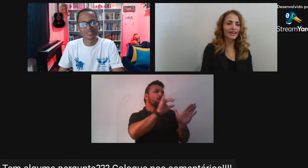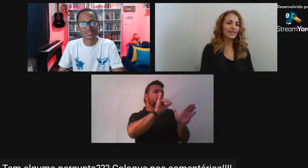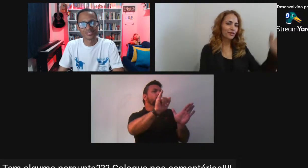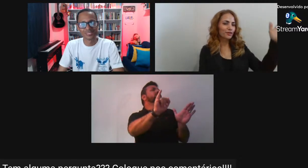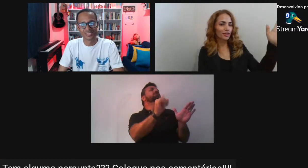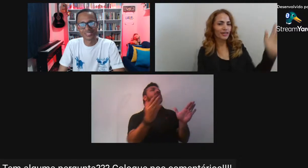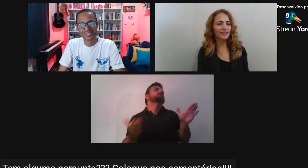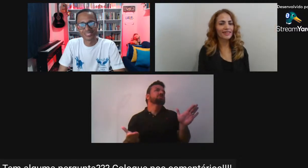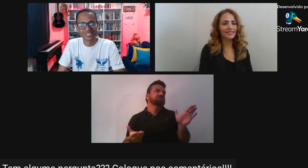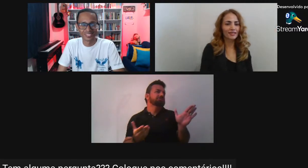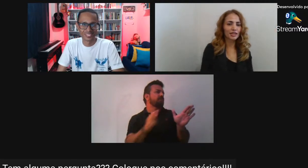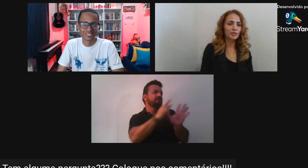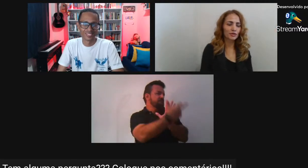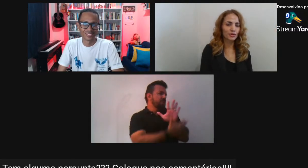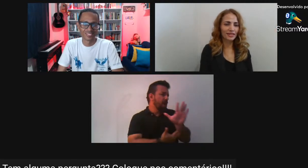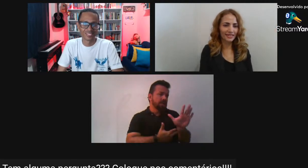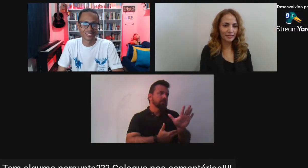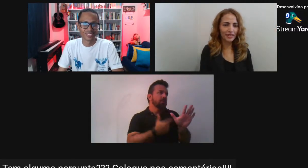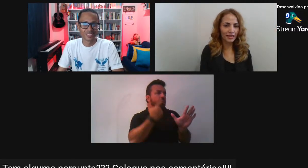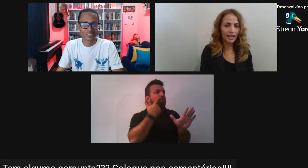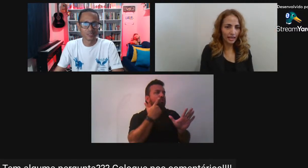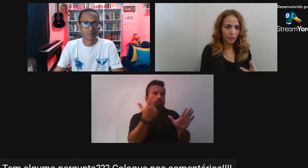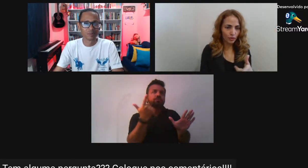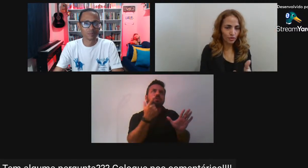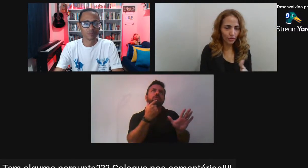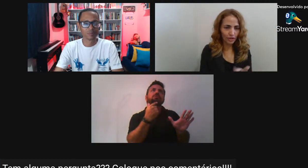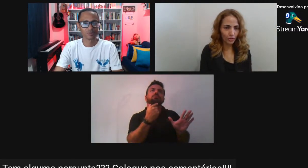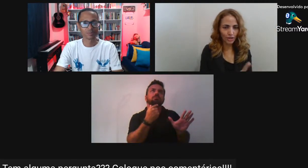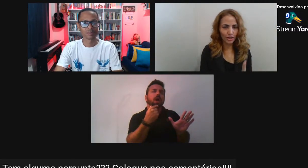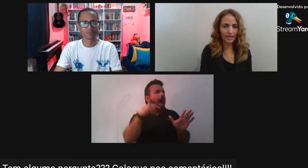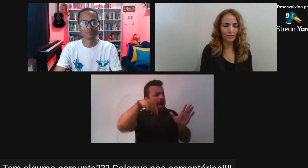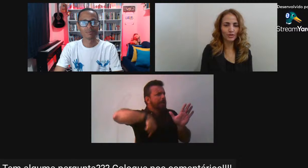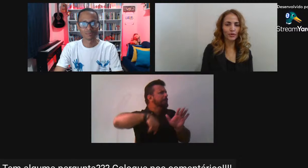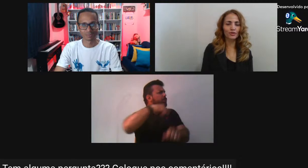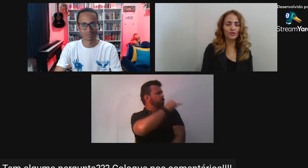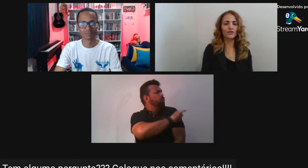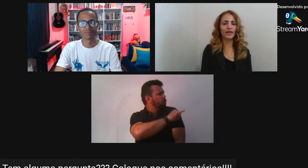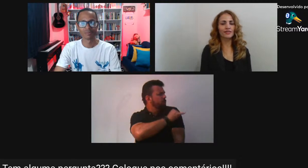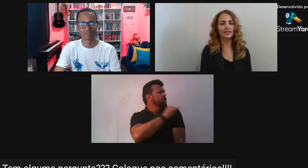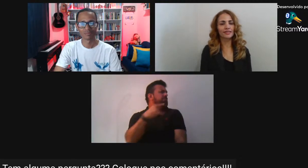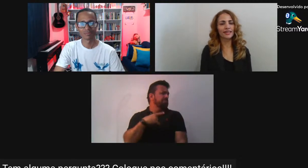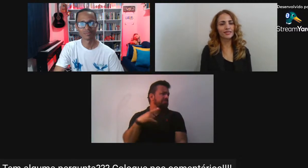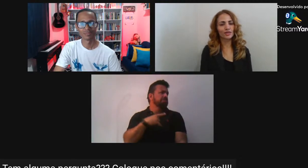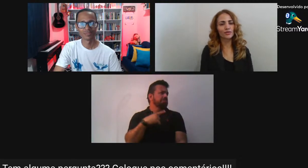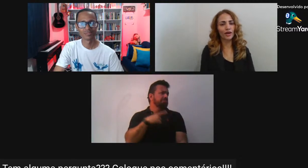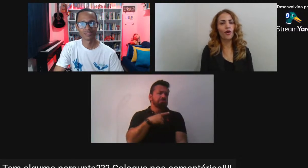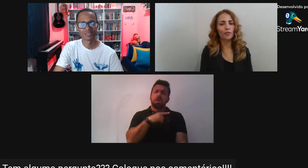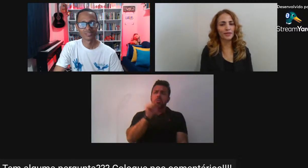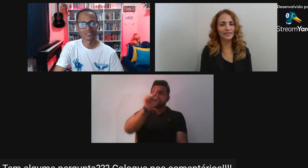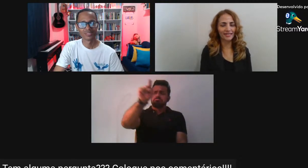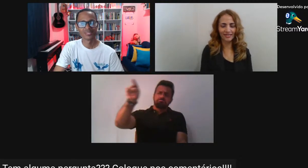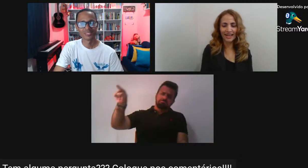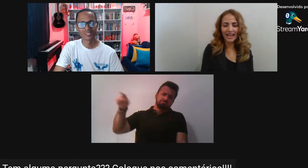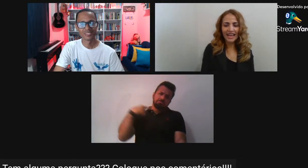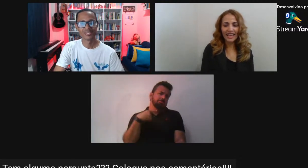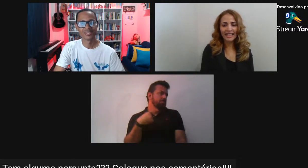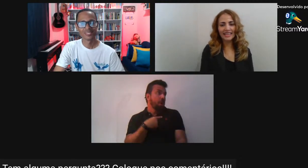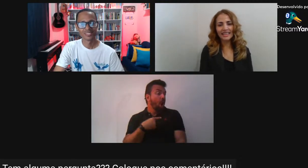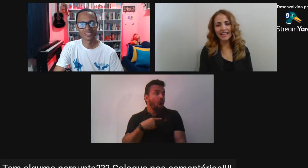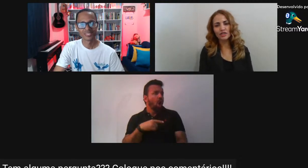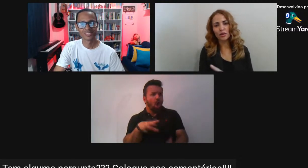Aqui no Rio de Janeiro Quantas pessoas ali Tem E produtos originais Não são produtos Suas picadas não Não são cópias não